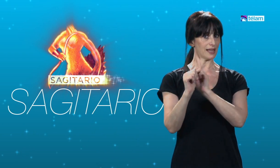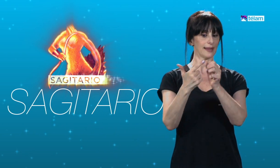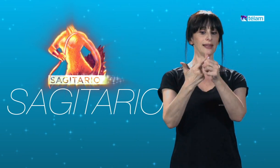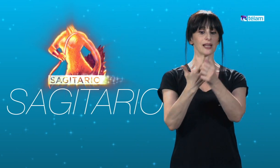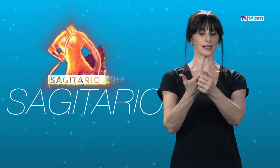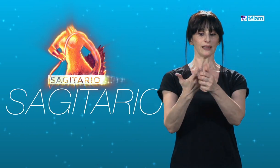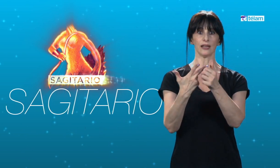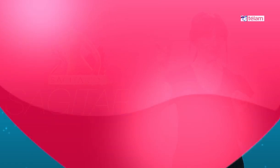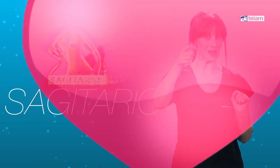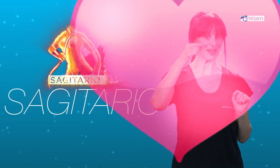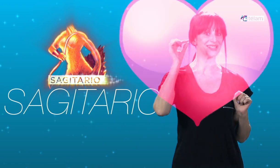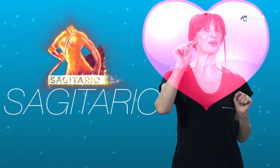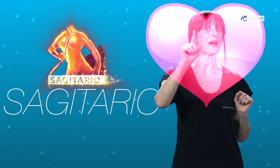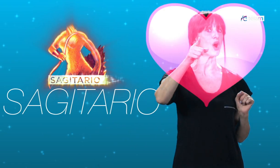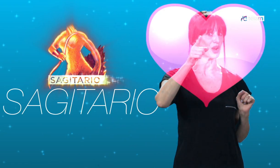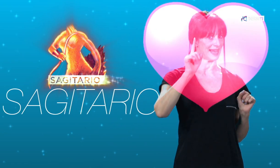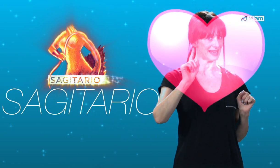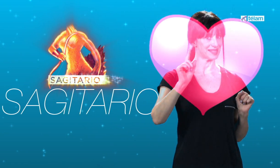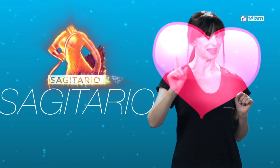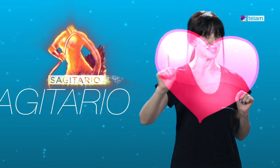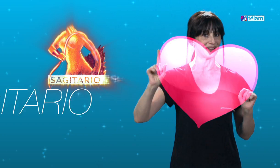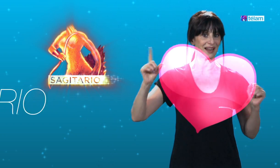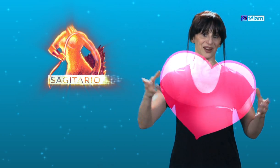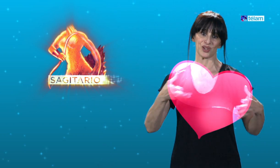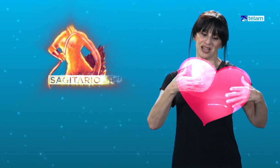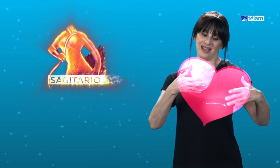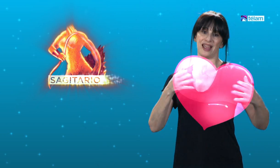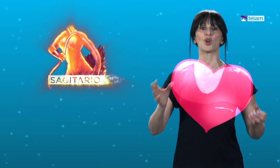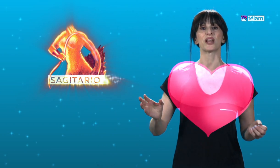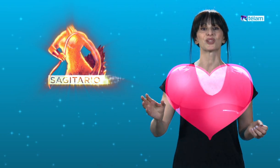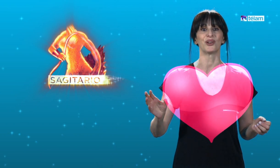interesante. Puede aparecer un amor ahí. Así que, Sagitarianos, el corazón.